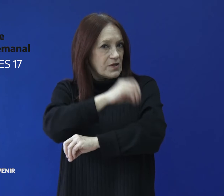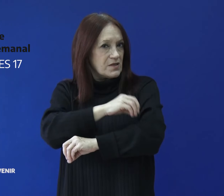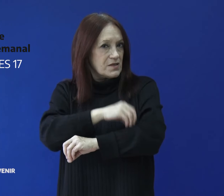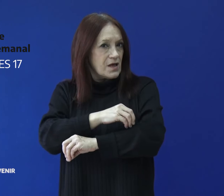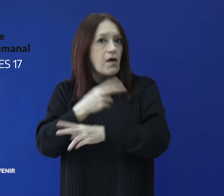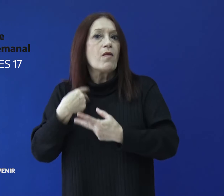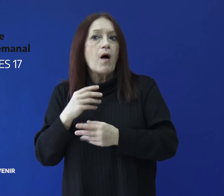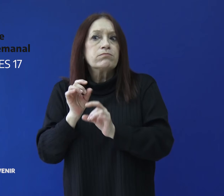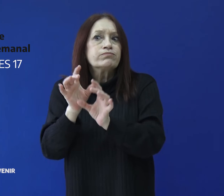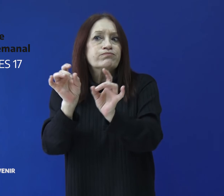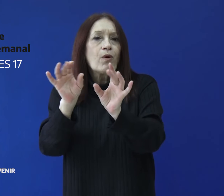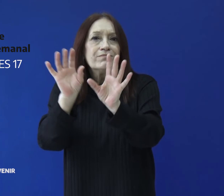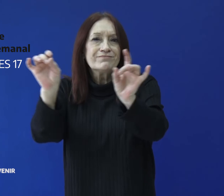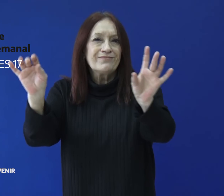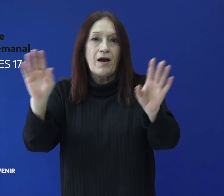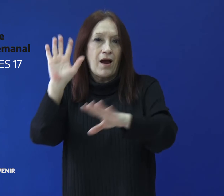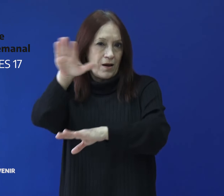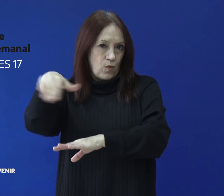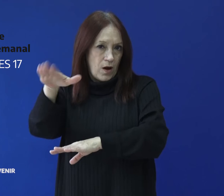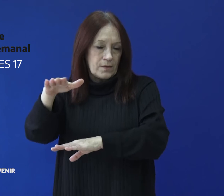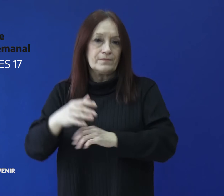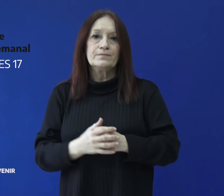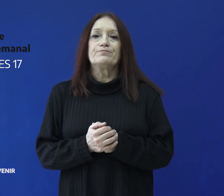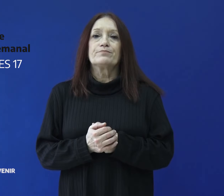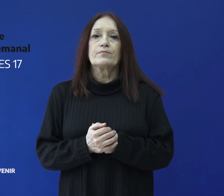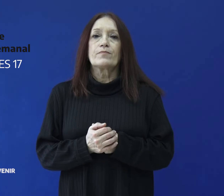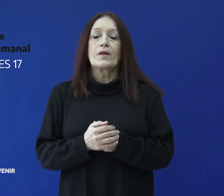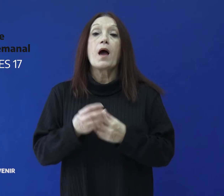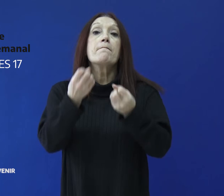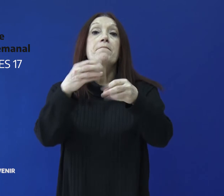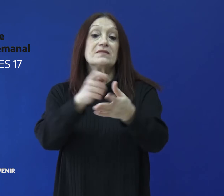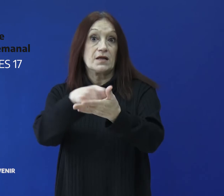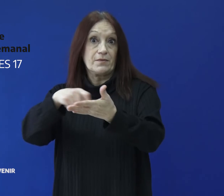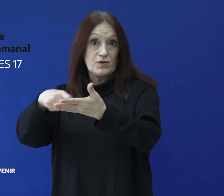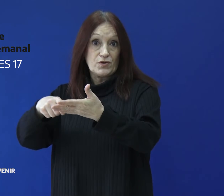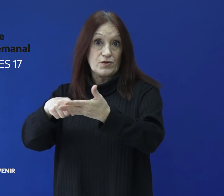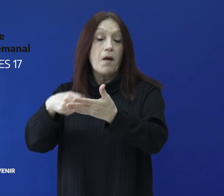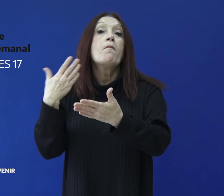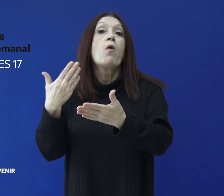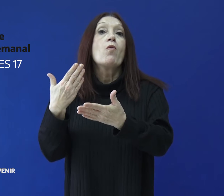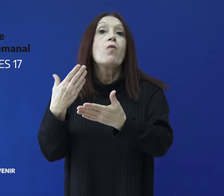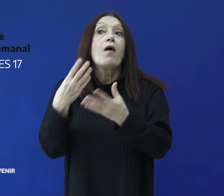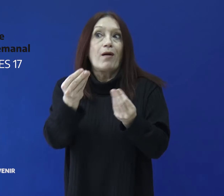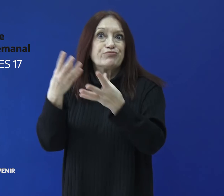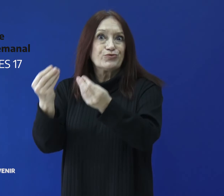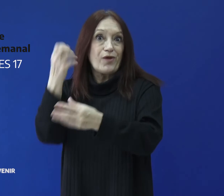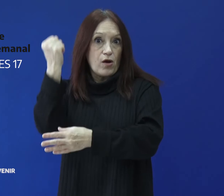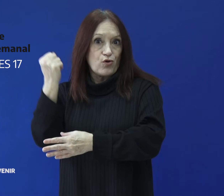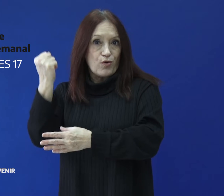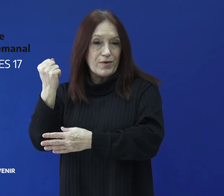Evaluación de Impacto Ambiental. Abren las inscripciones para acceder al Fondo de Auxilio destinado a prestadores